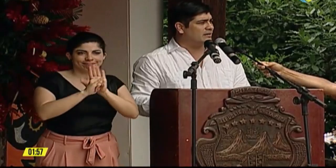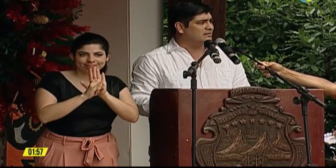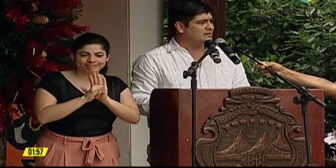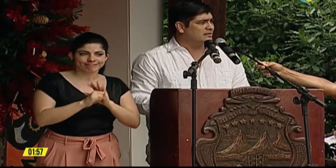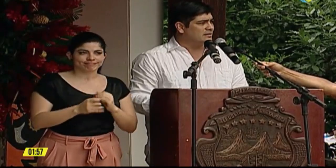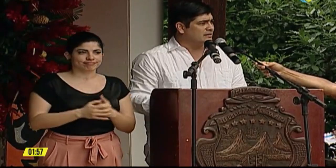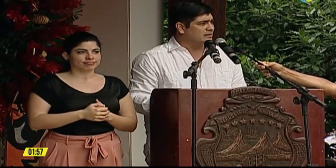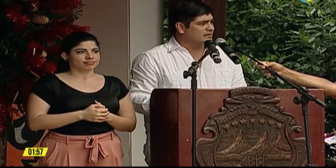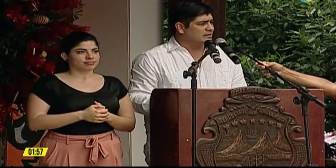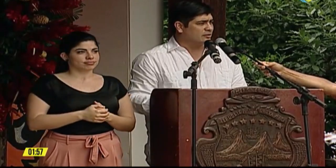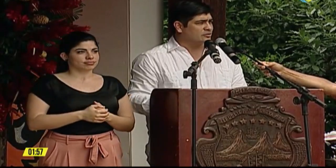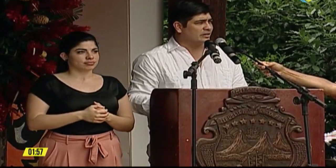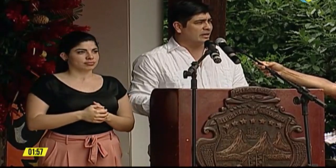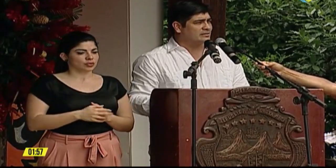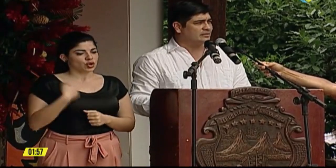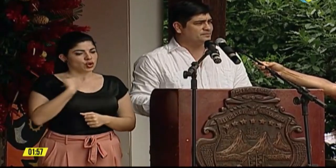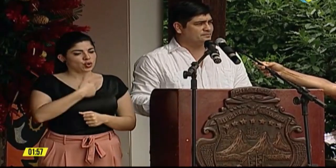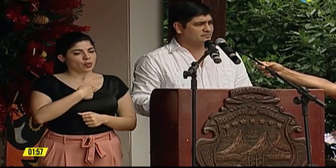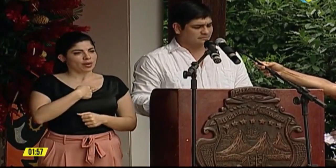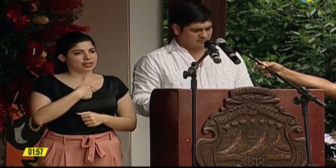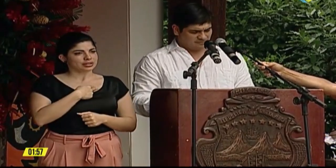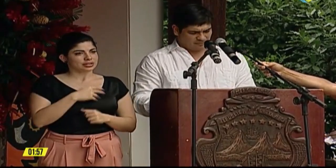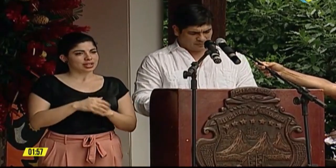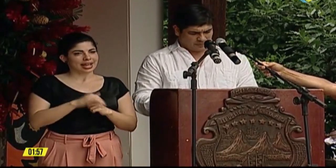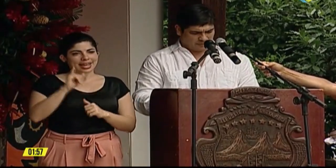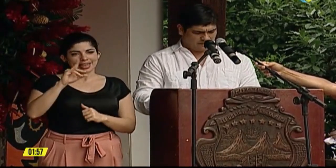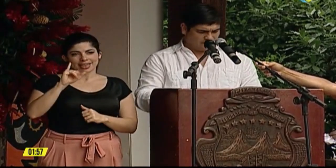de nuestra idiosincrasia.